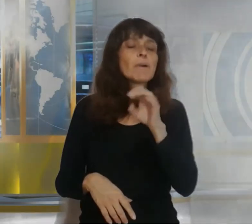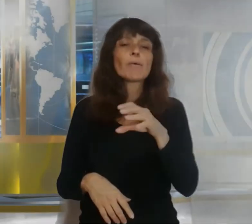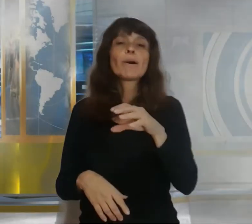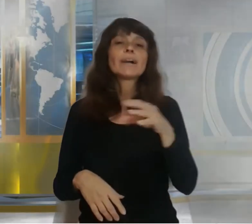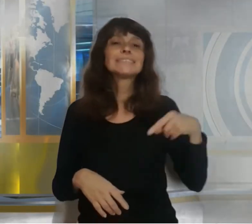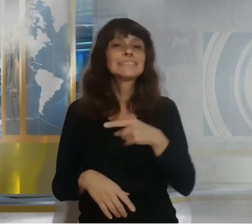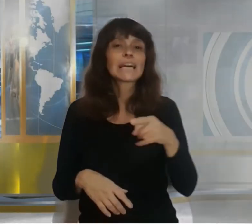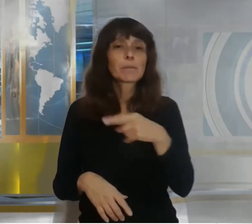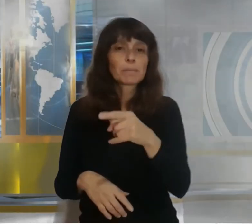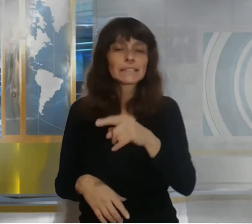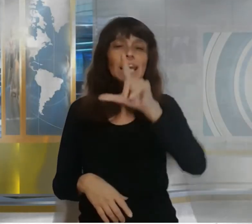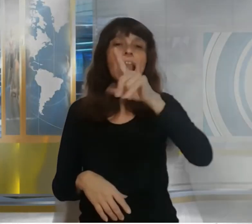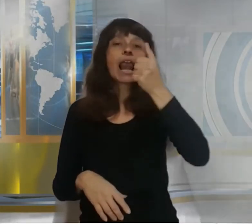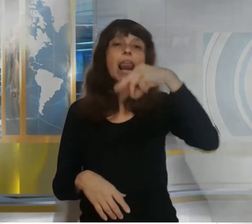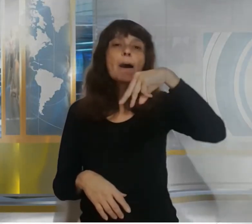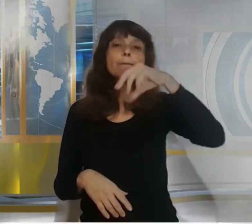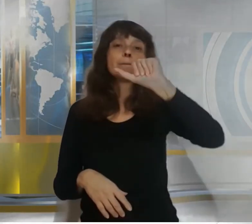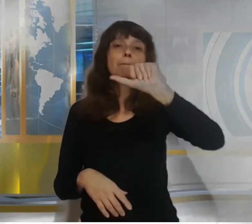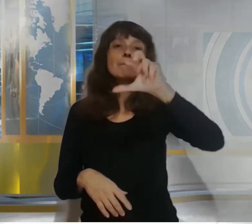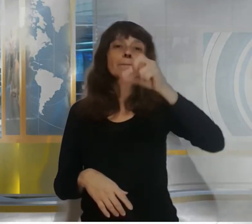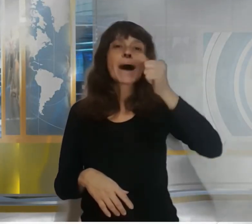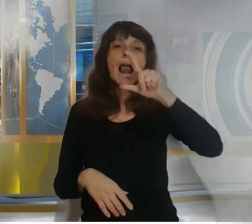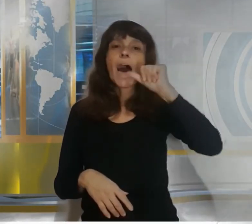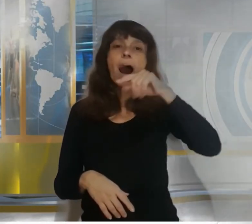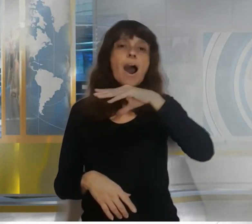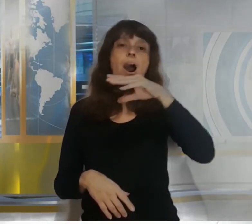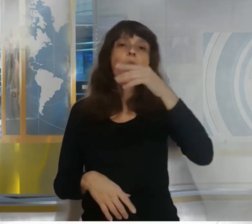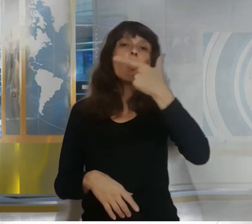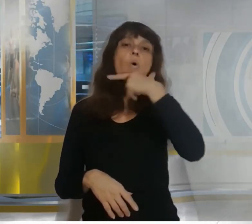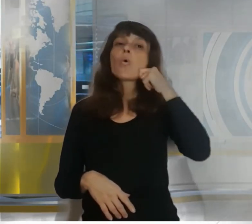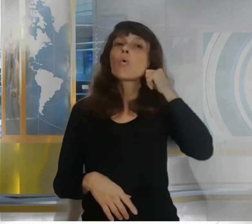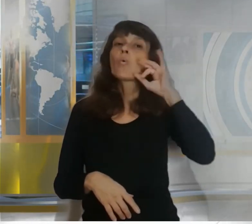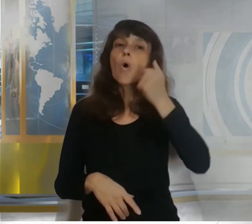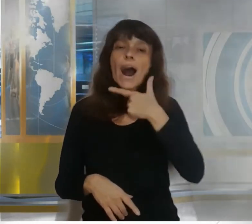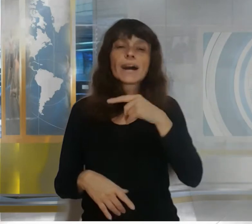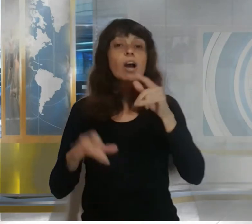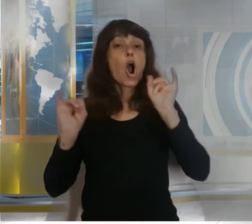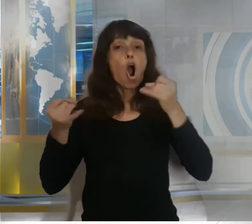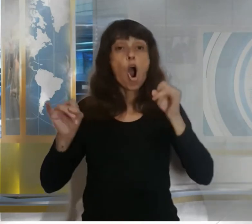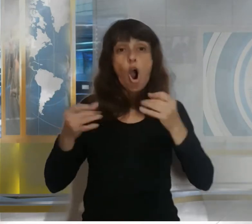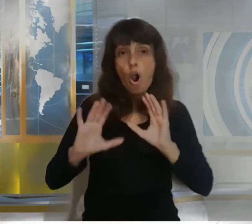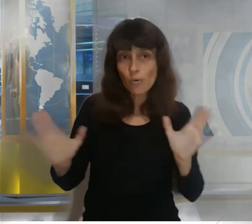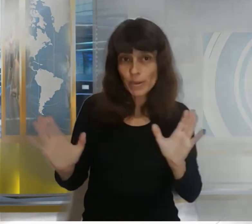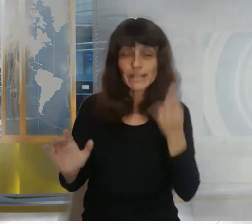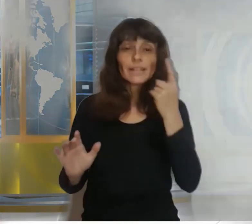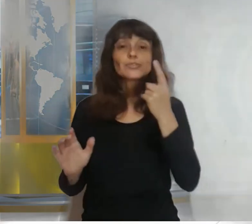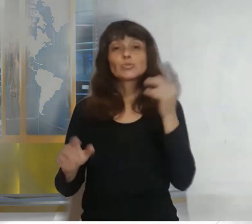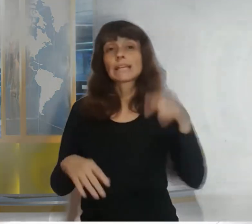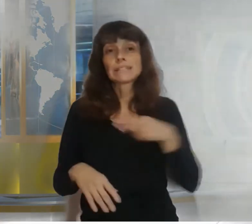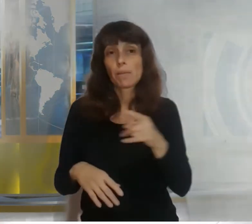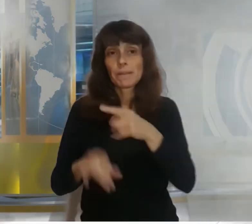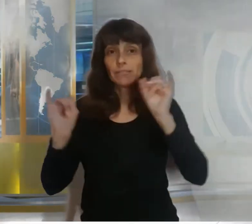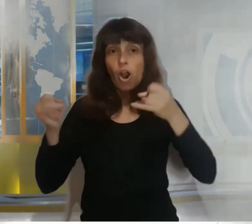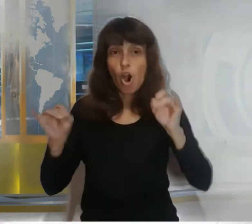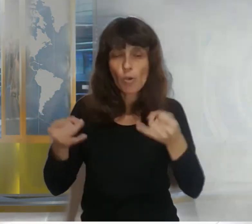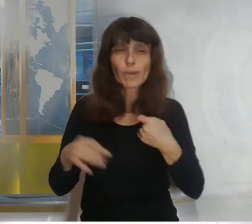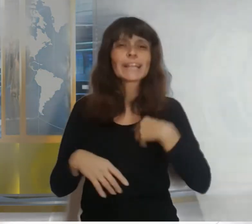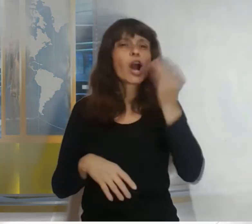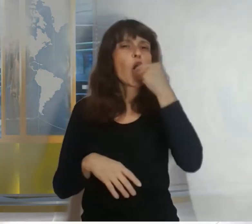juvenil una especie de boa constrictora también conocida como boa de las vizcacheras que habita en el